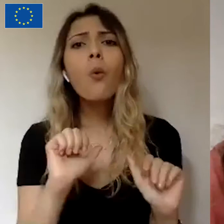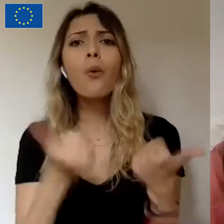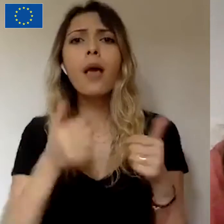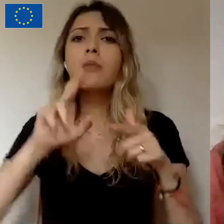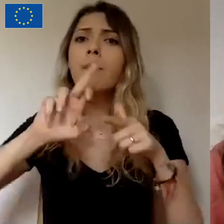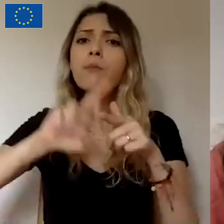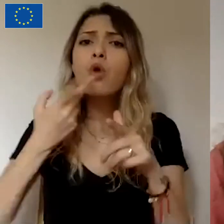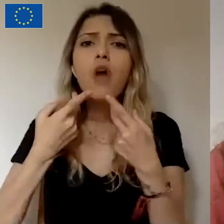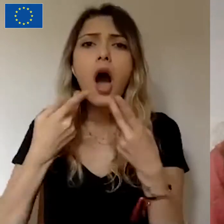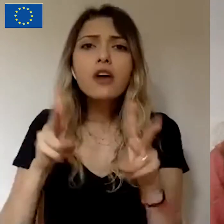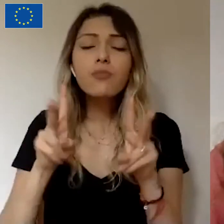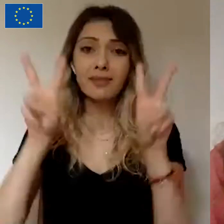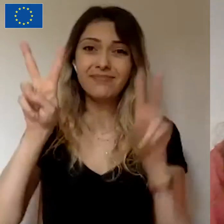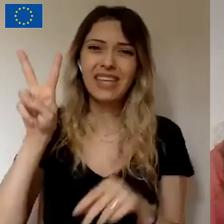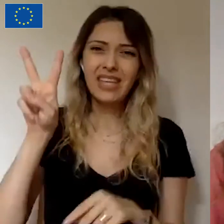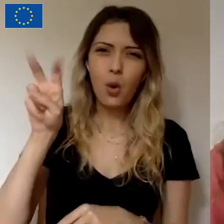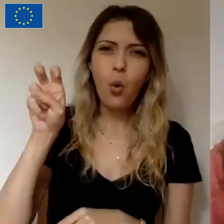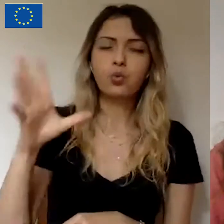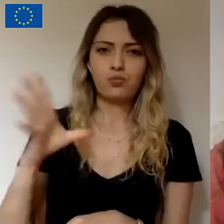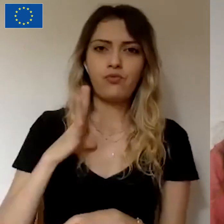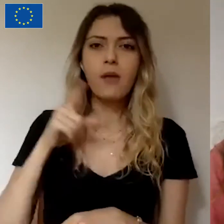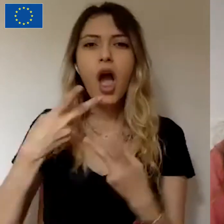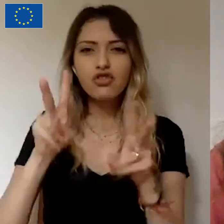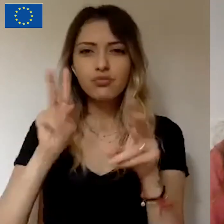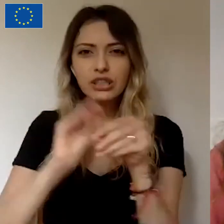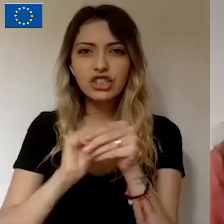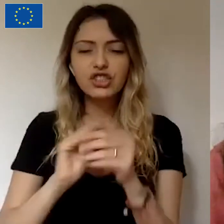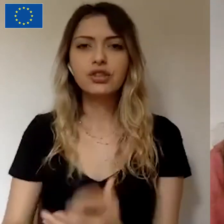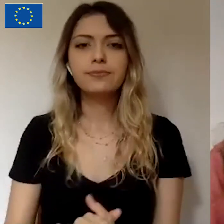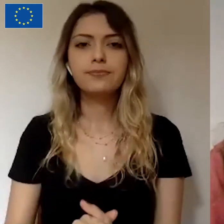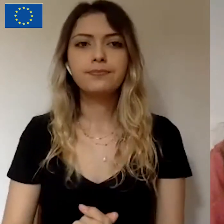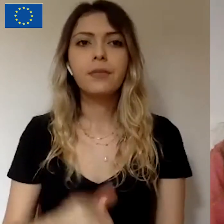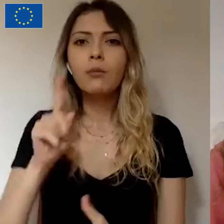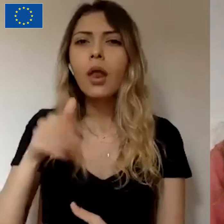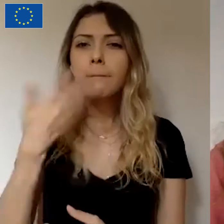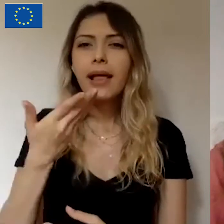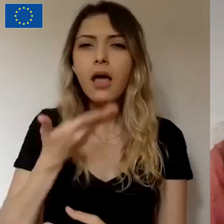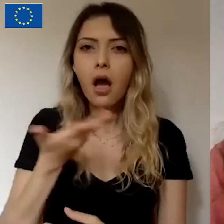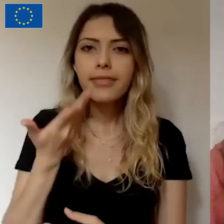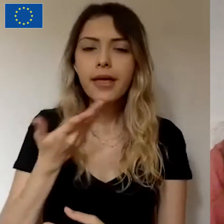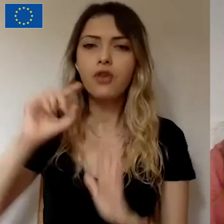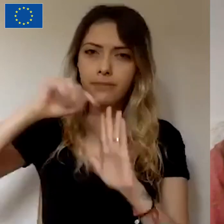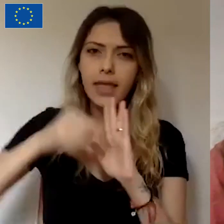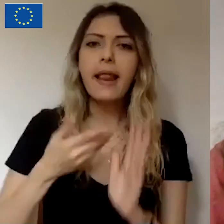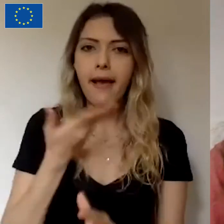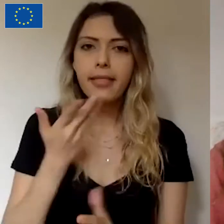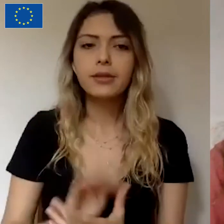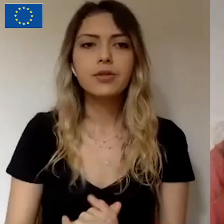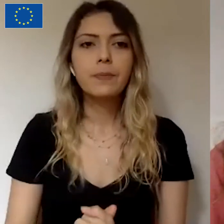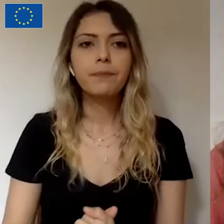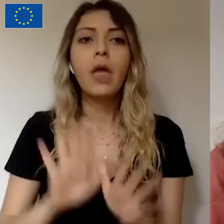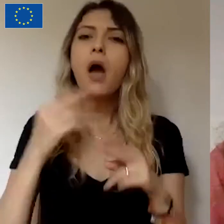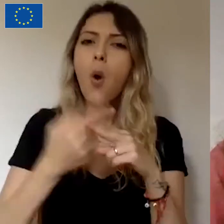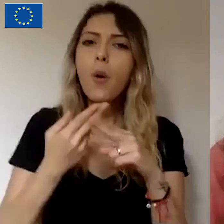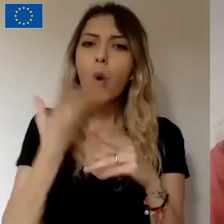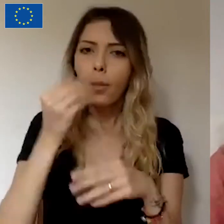iki konu var proje açma konusunda. Onlara ilerleyen zamanlarda, ilerleyen dakikalarda değiniriz. Ama örnek olması